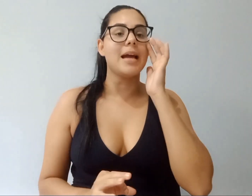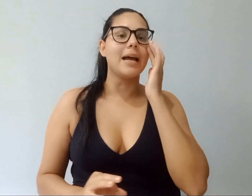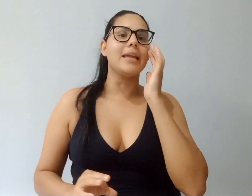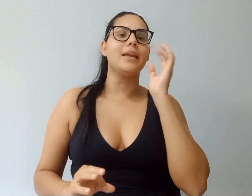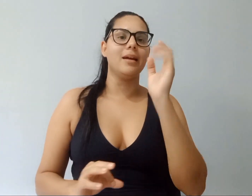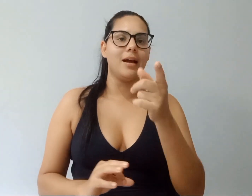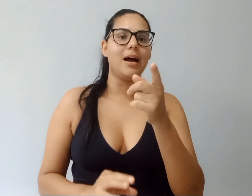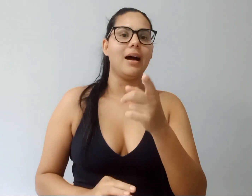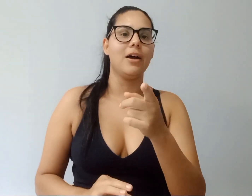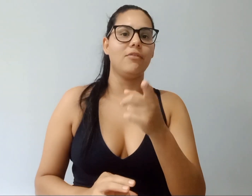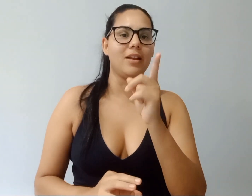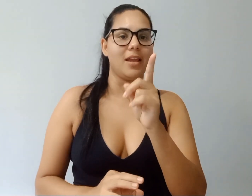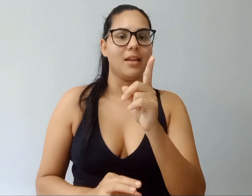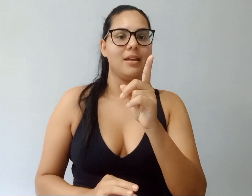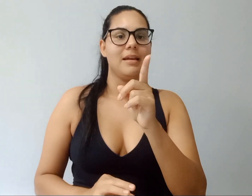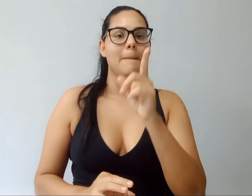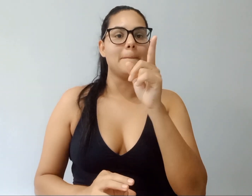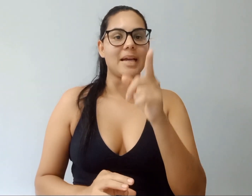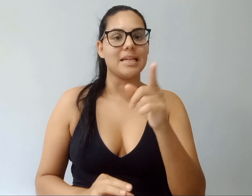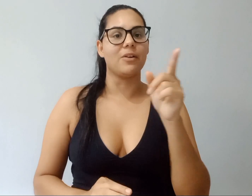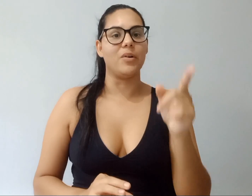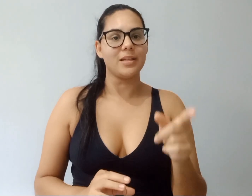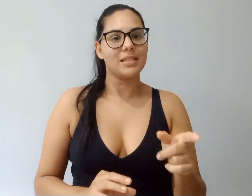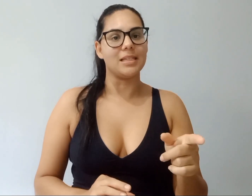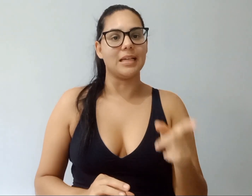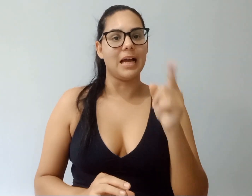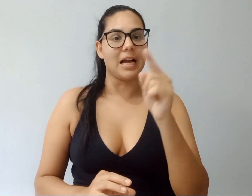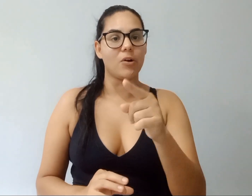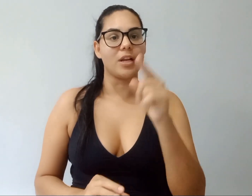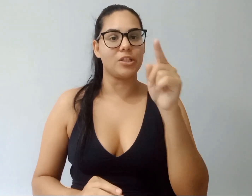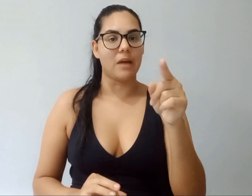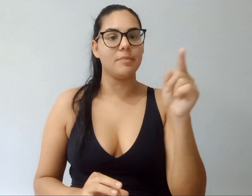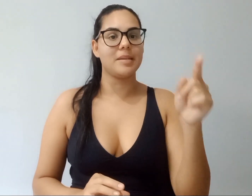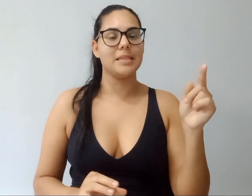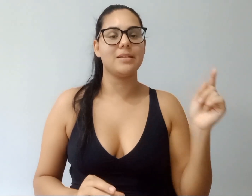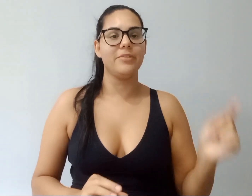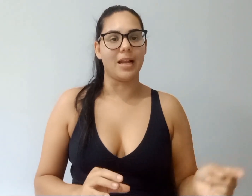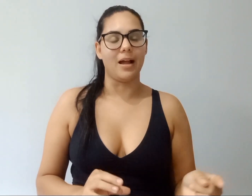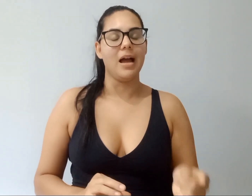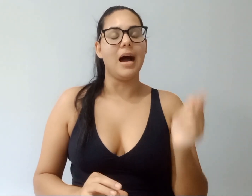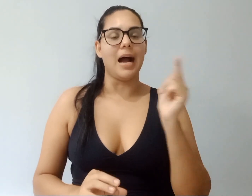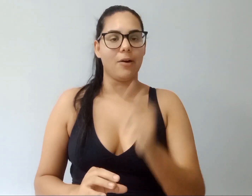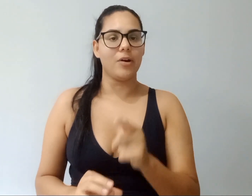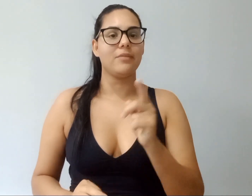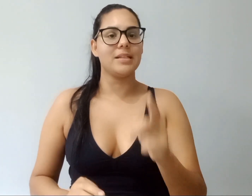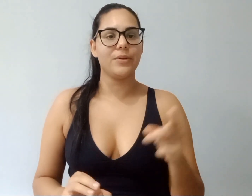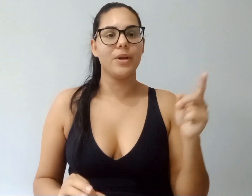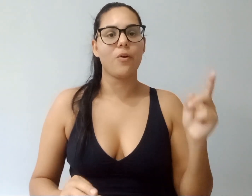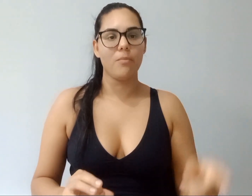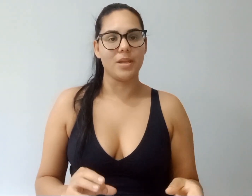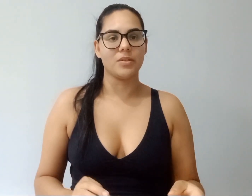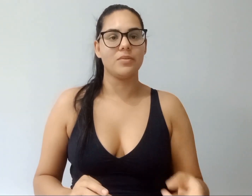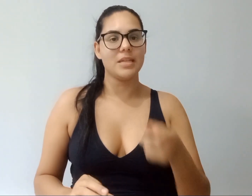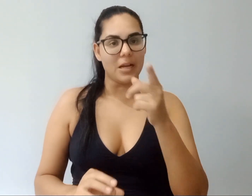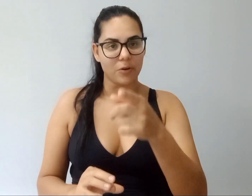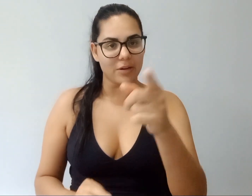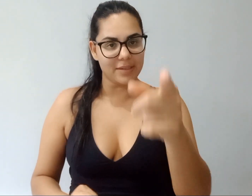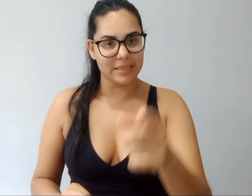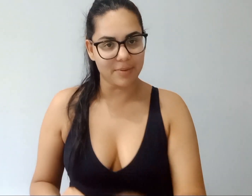E aí, eu falei, mas agora sim. Agora a chave precisa virar. Agora vai ser um recomeço. E agora vai ser pra